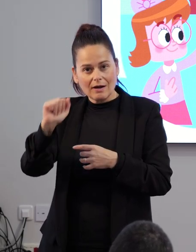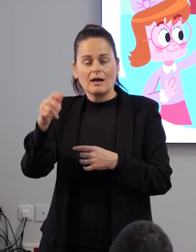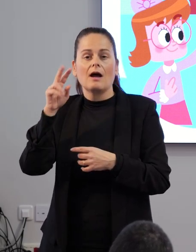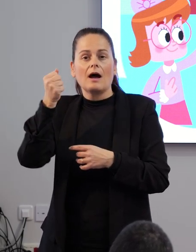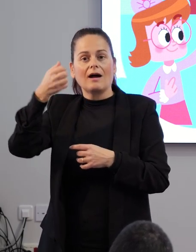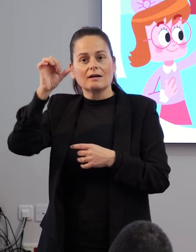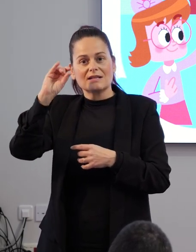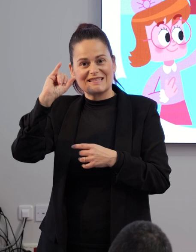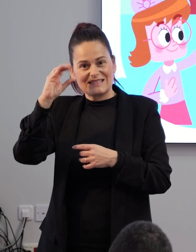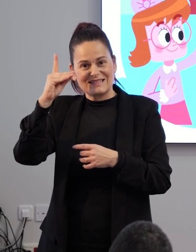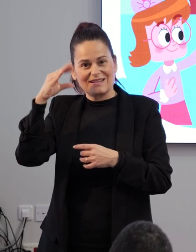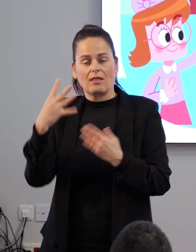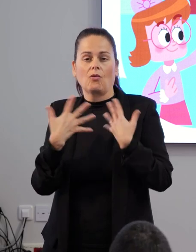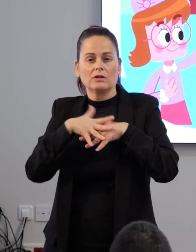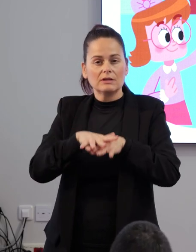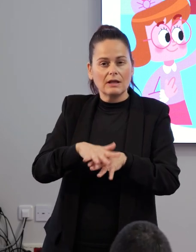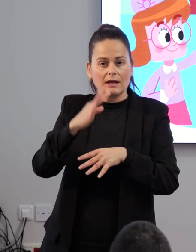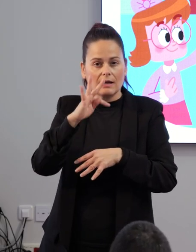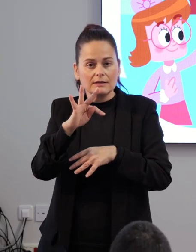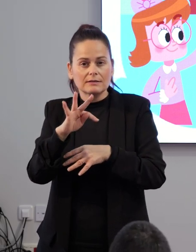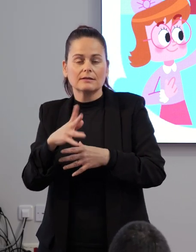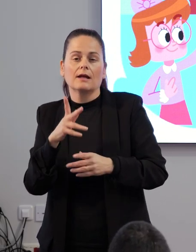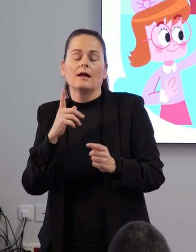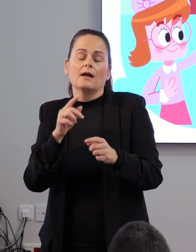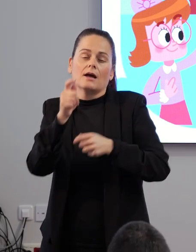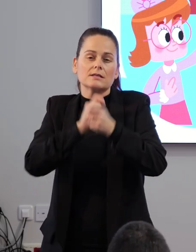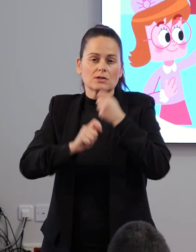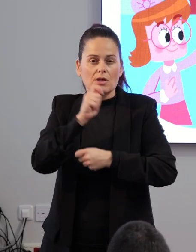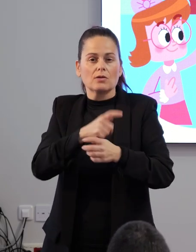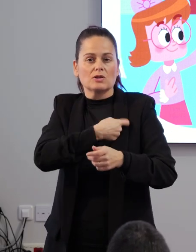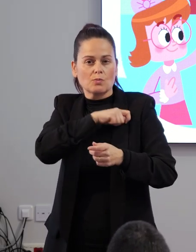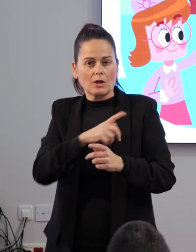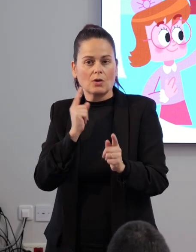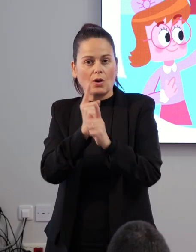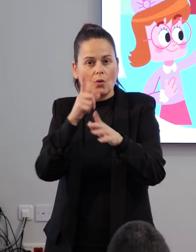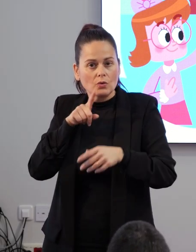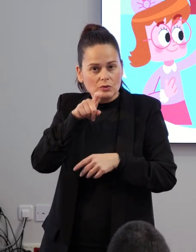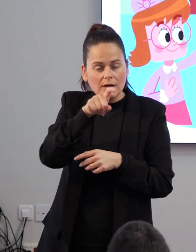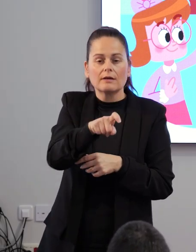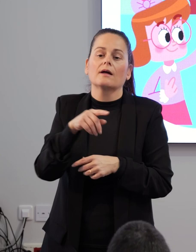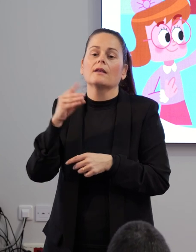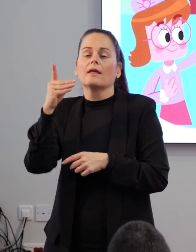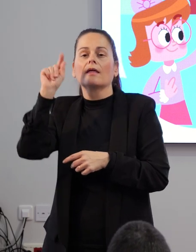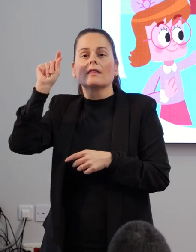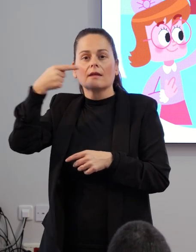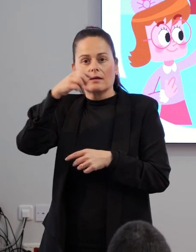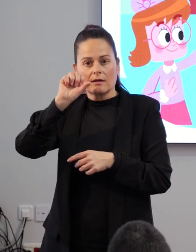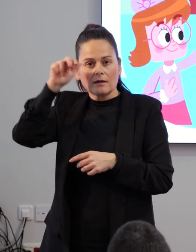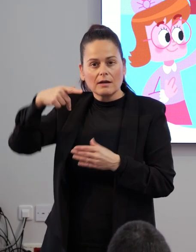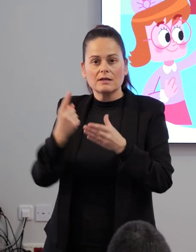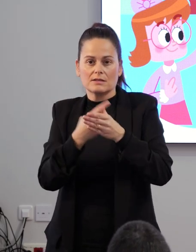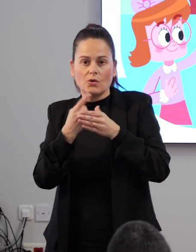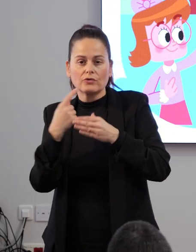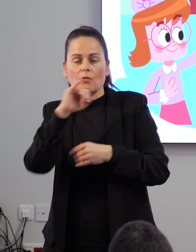Fesormur, Intégrate, Asociación Española contra el Cáncer, Astrade, De Genes, Autismo Somos Todos,